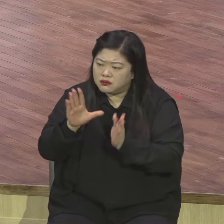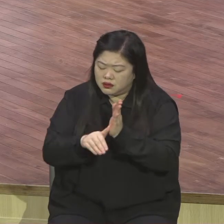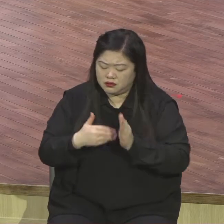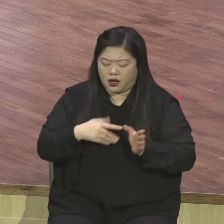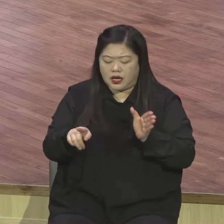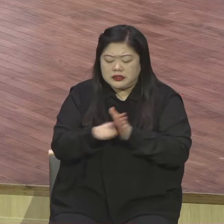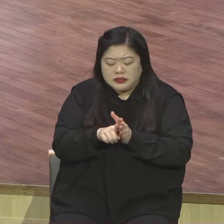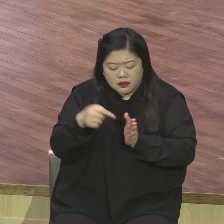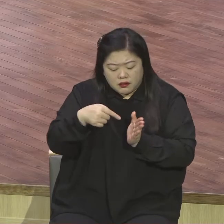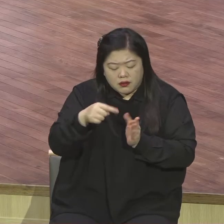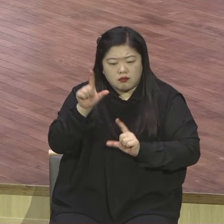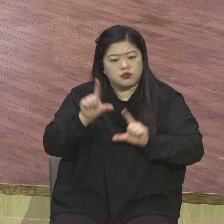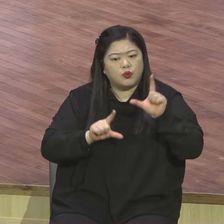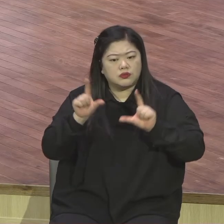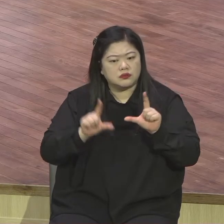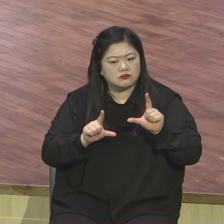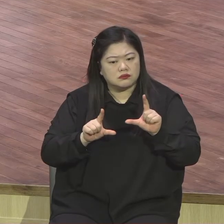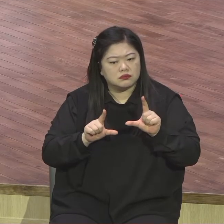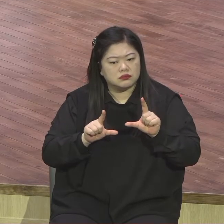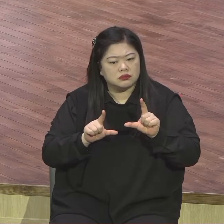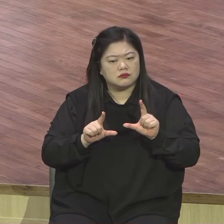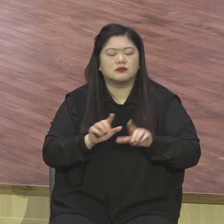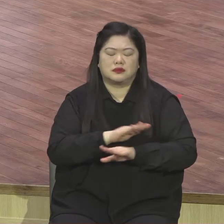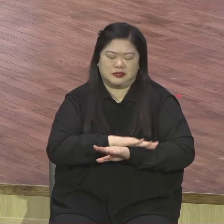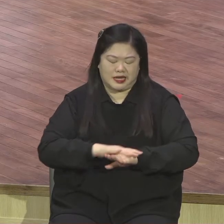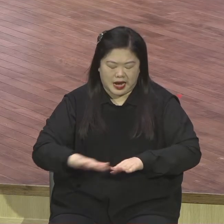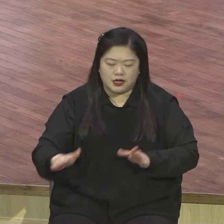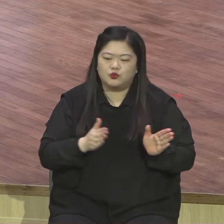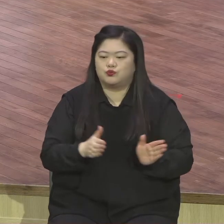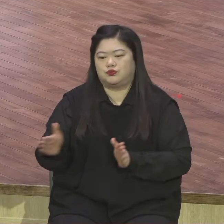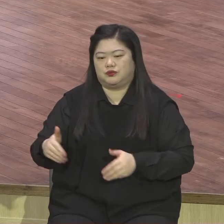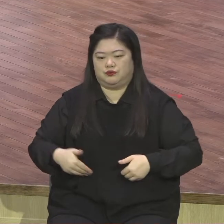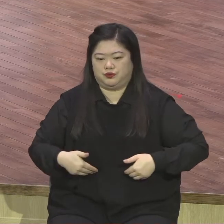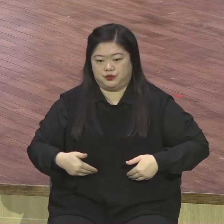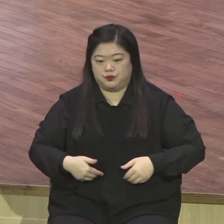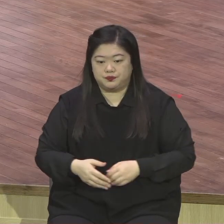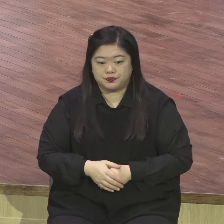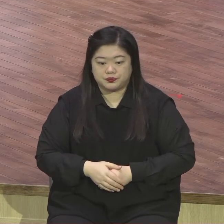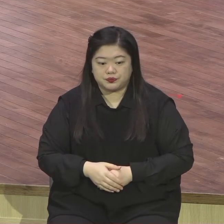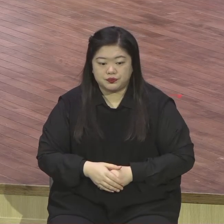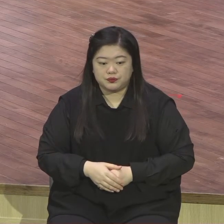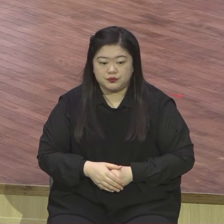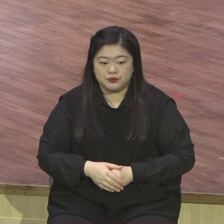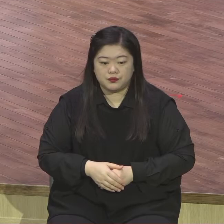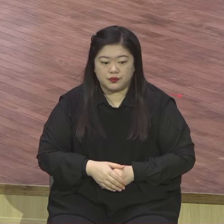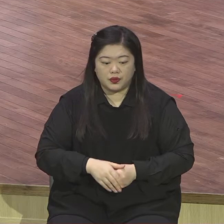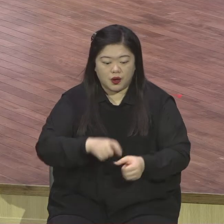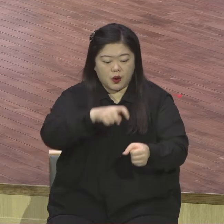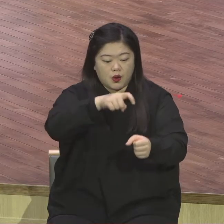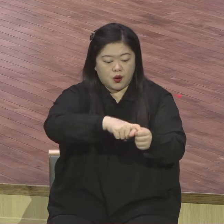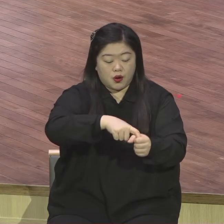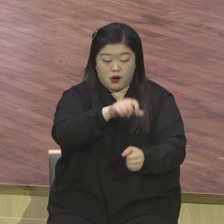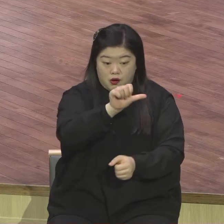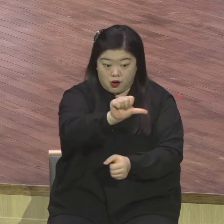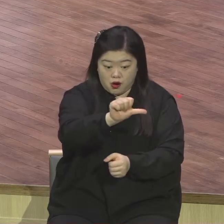본문 말씀 잘 보여주고 있어요. 오병이의 기적에 놀라운 이걸 체험한 제자들이